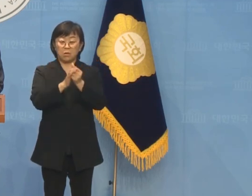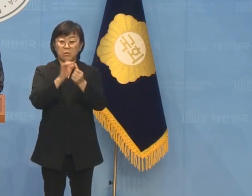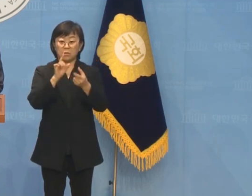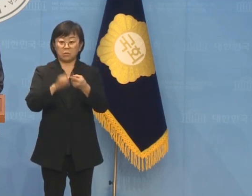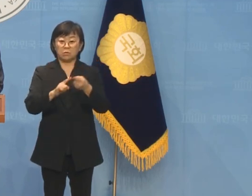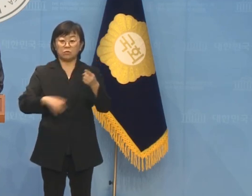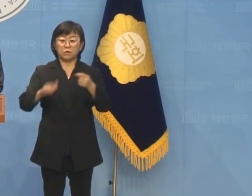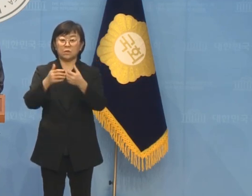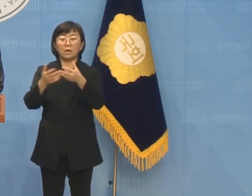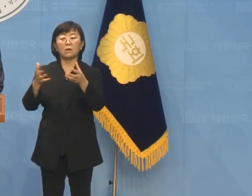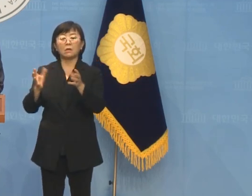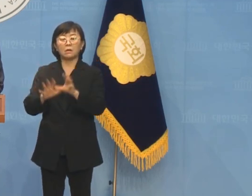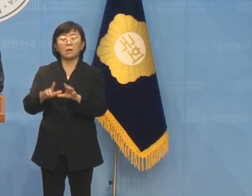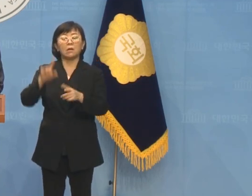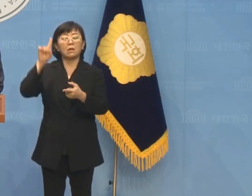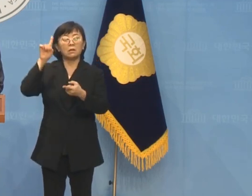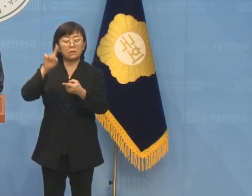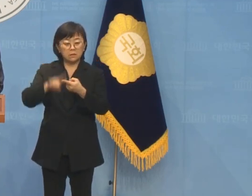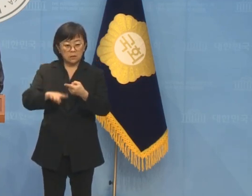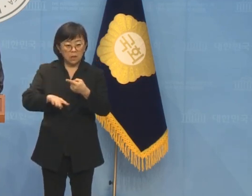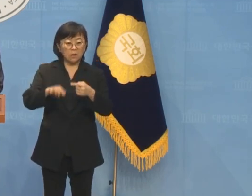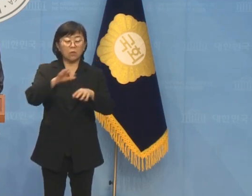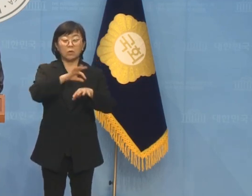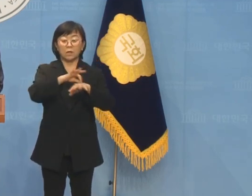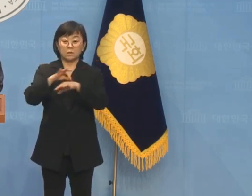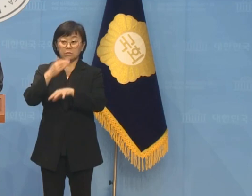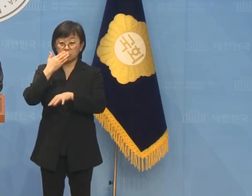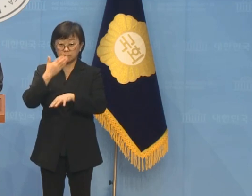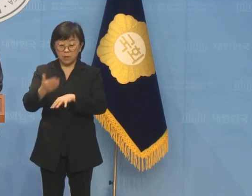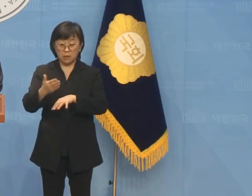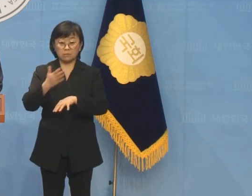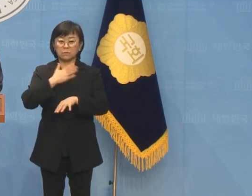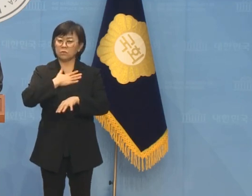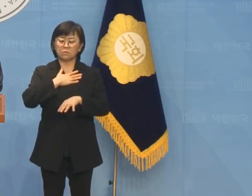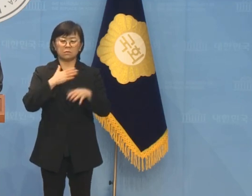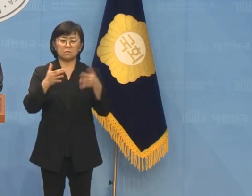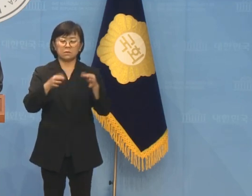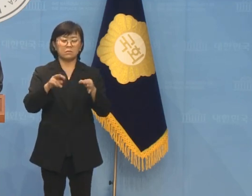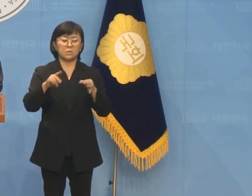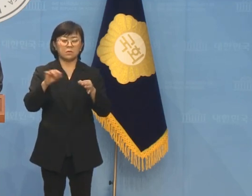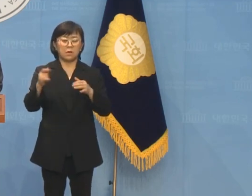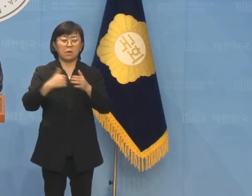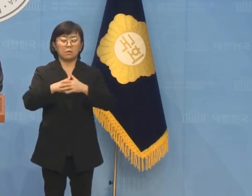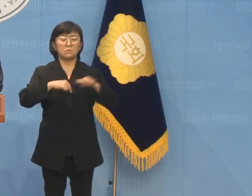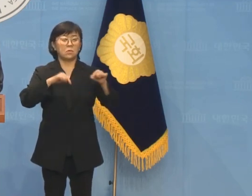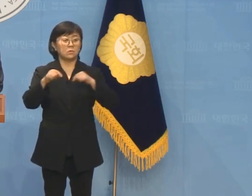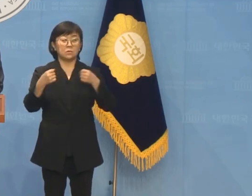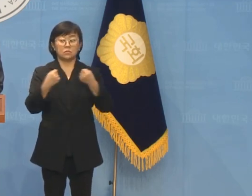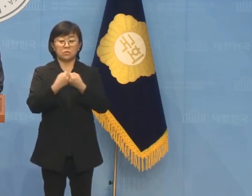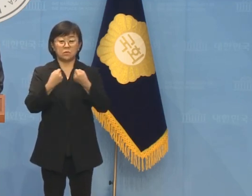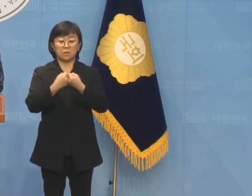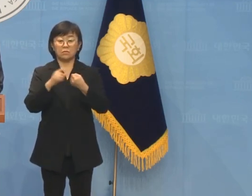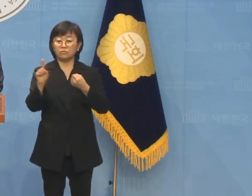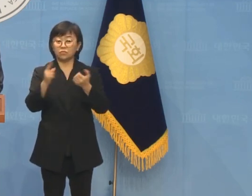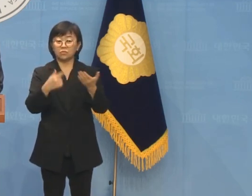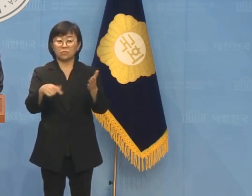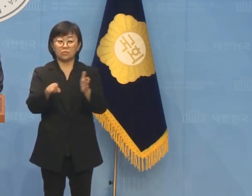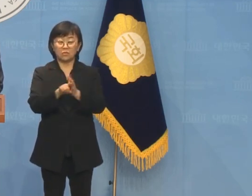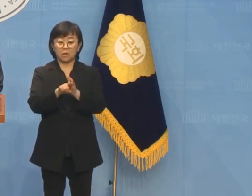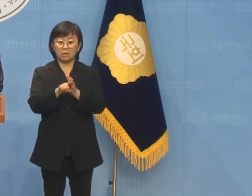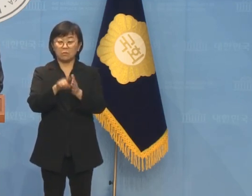우리 당이 그대로 받아 안을 일이라면 저 김성태의 정치와 투쟁은 무엇을 위한